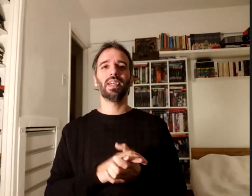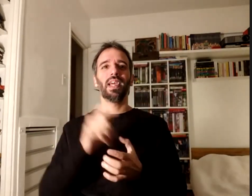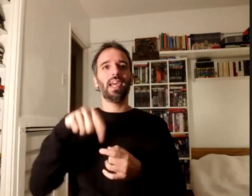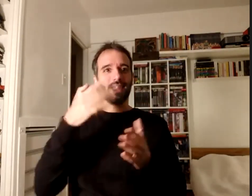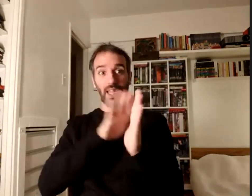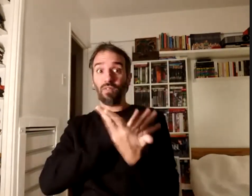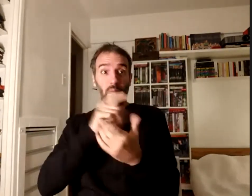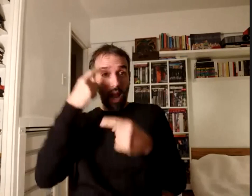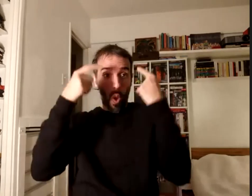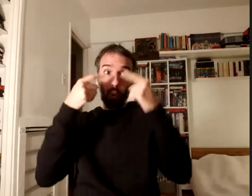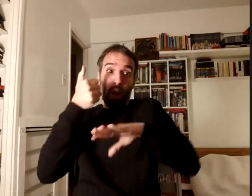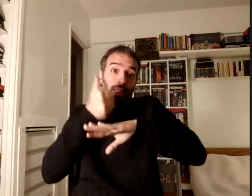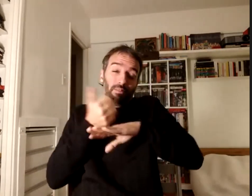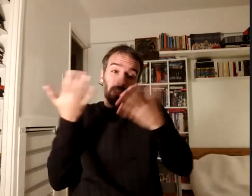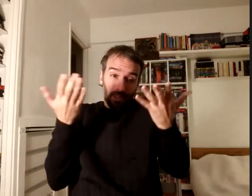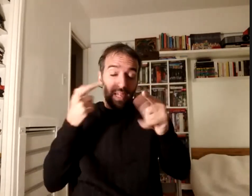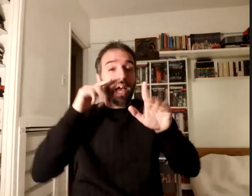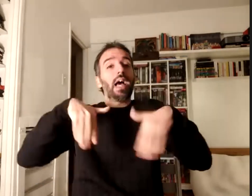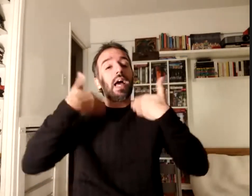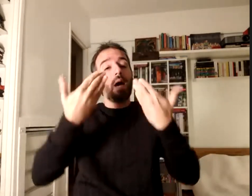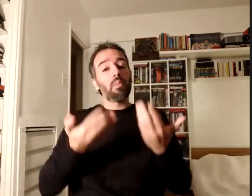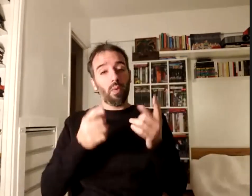estamos así que te aprovecho también para felicitar un placer